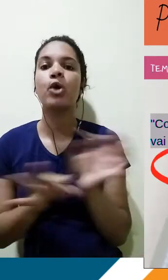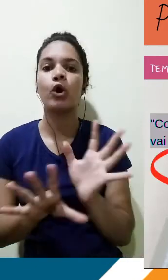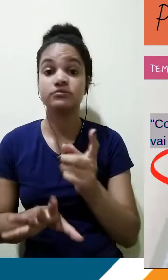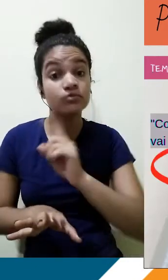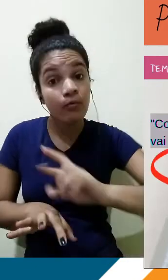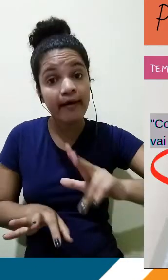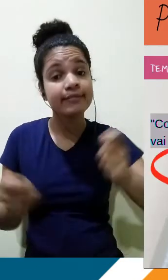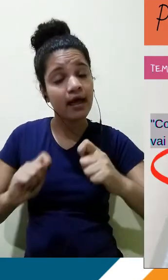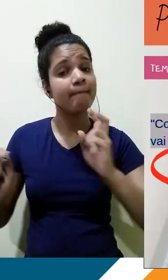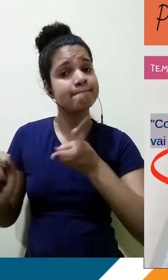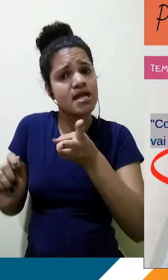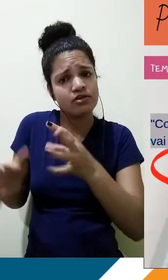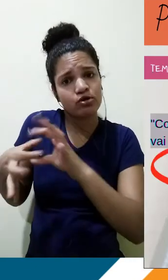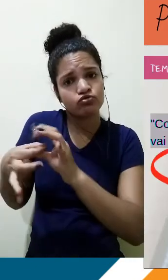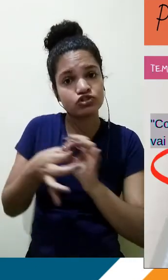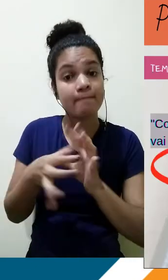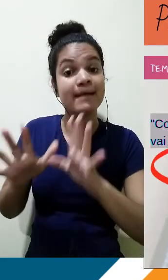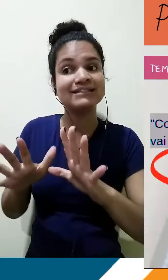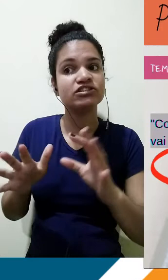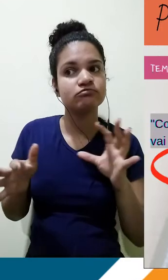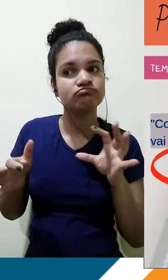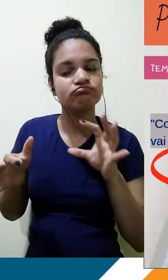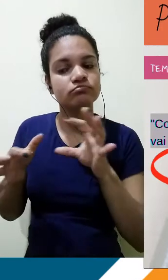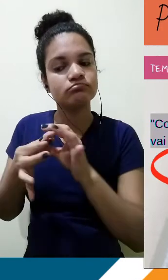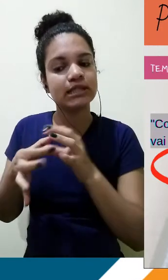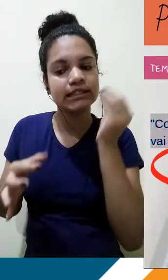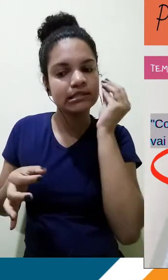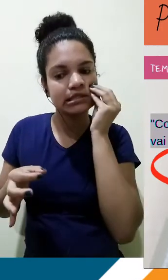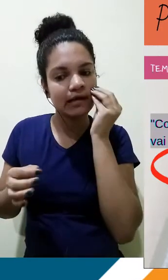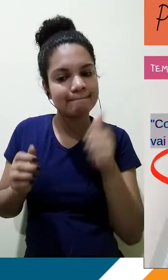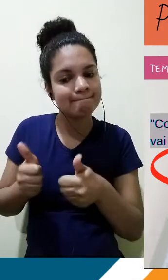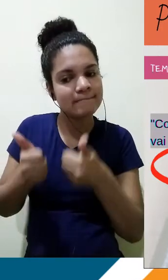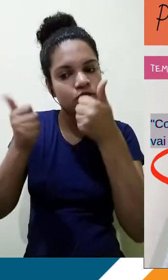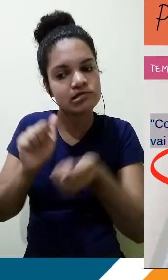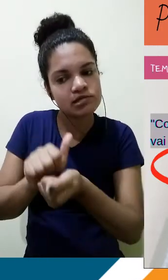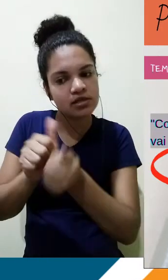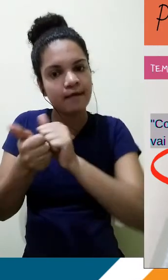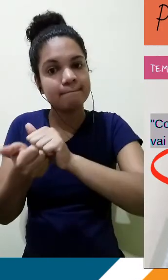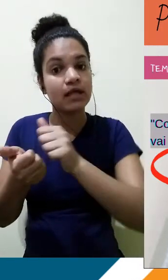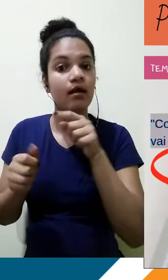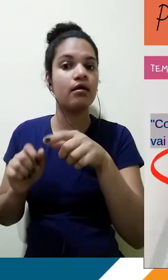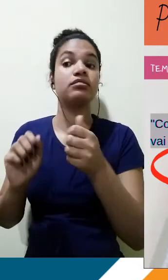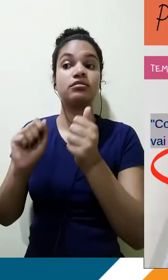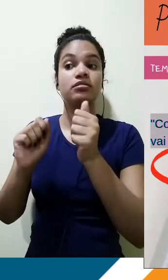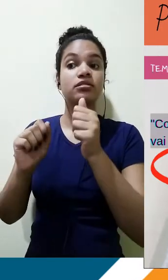no sentido de explicar e associá-la um pouco melhor a esse tema e, obviamente, trazer a problematização para